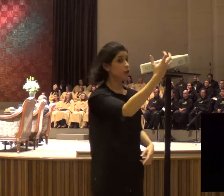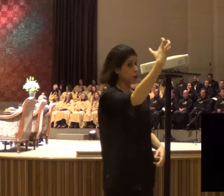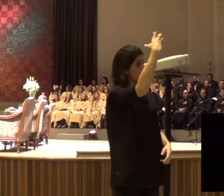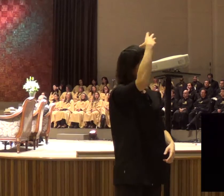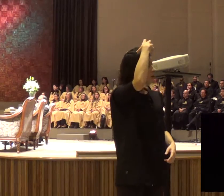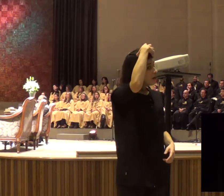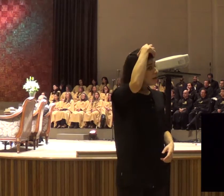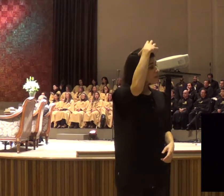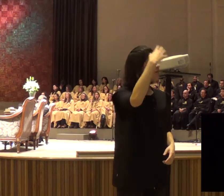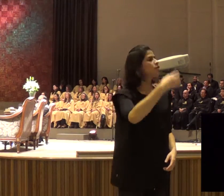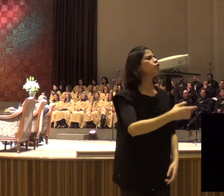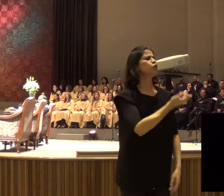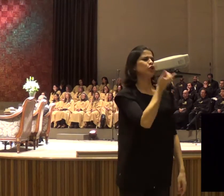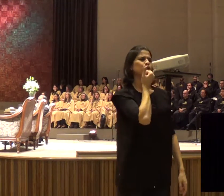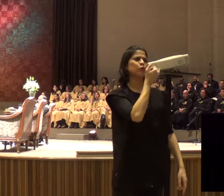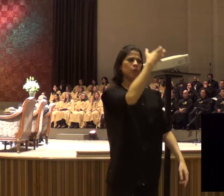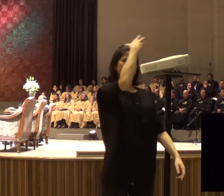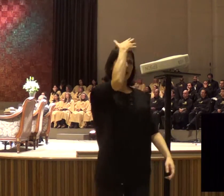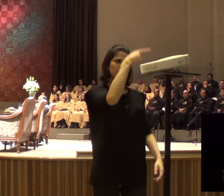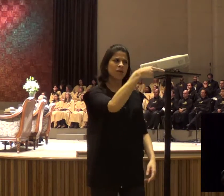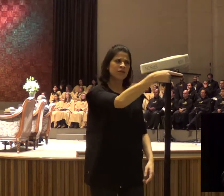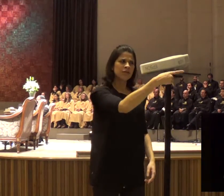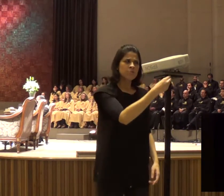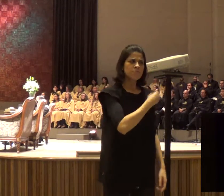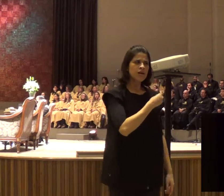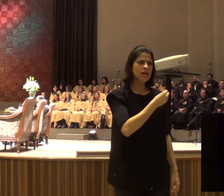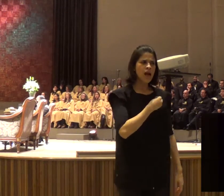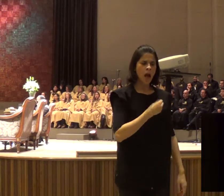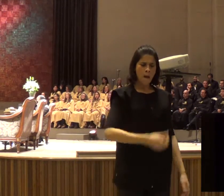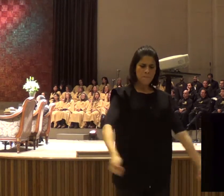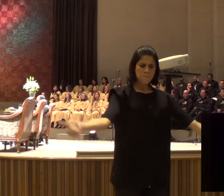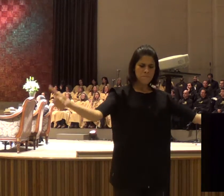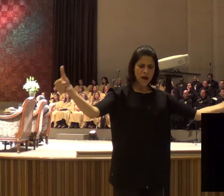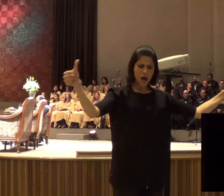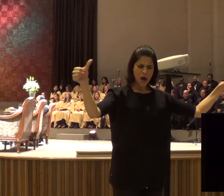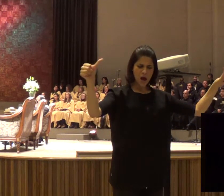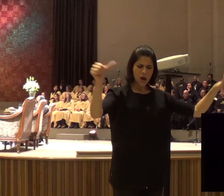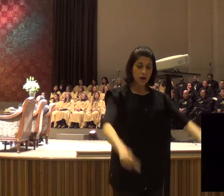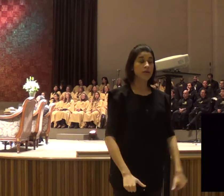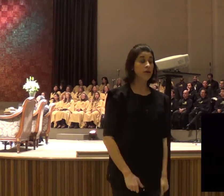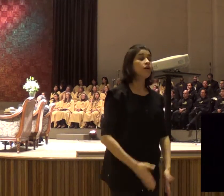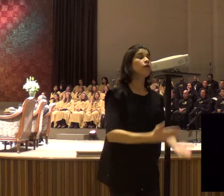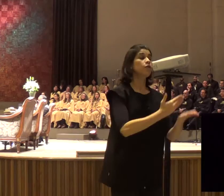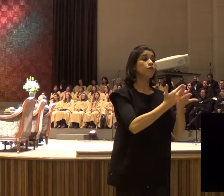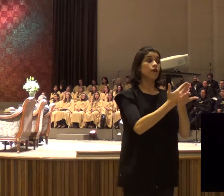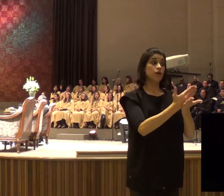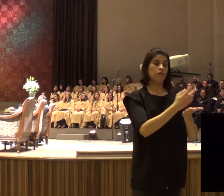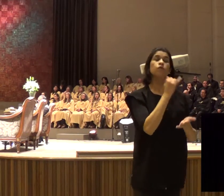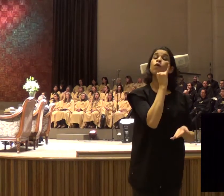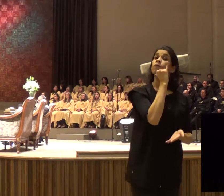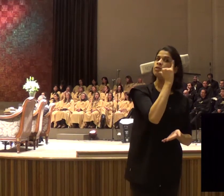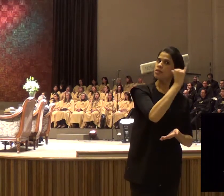dia, em que eu voltar para você, e disser, que o Deus Todo-Poderoso, vai fazer chover outra vez,